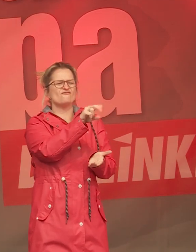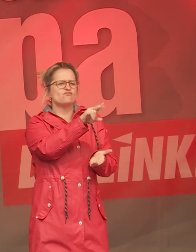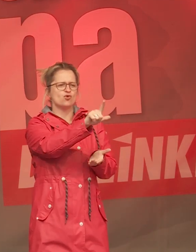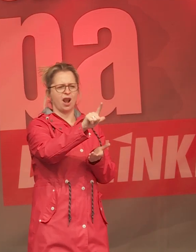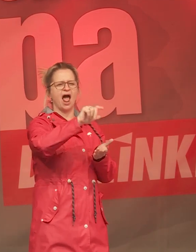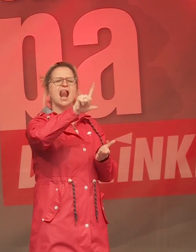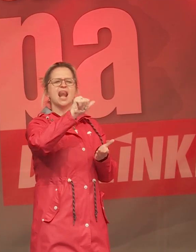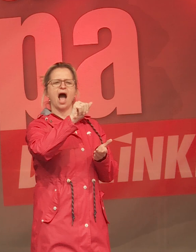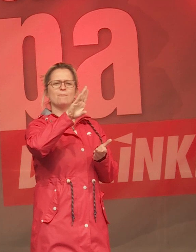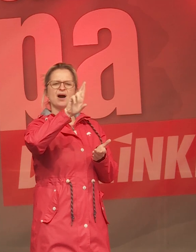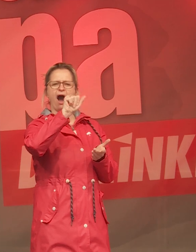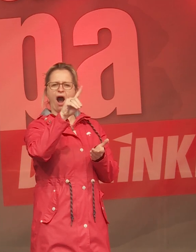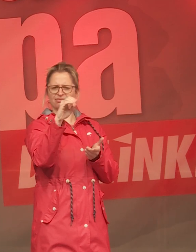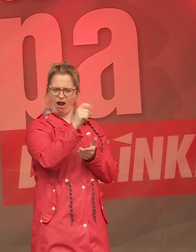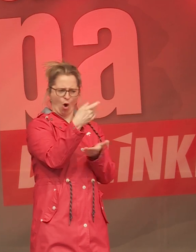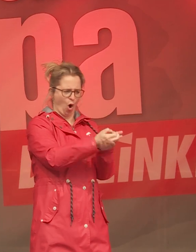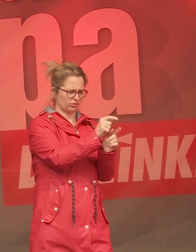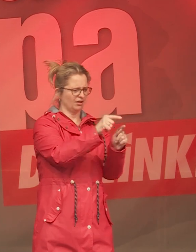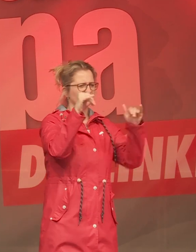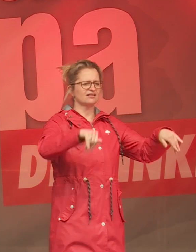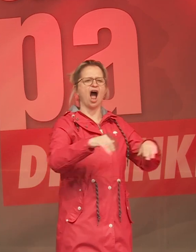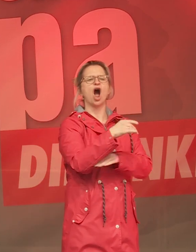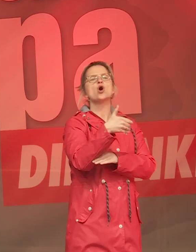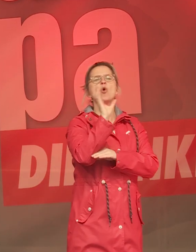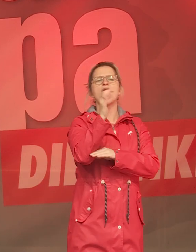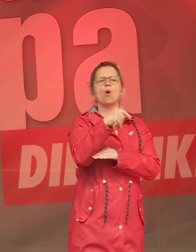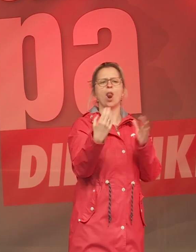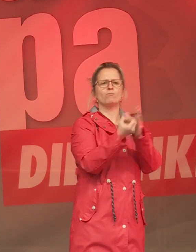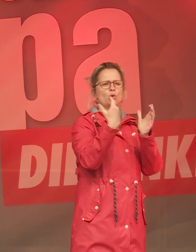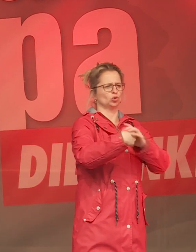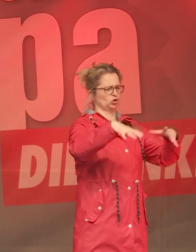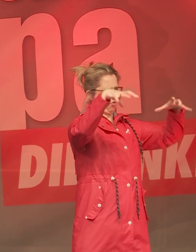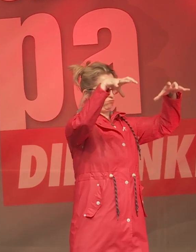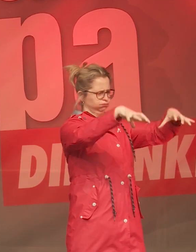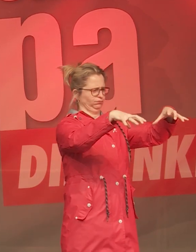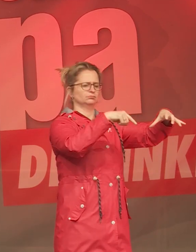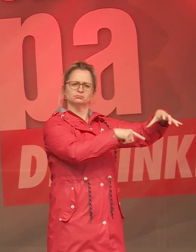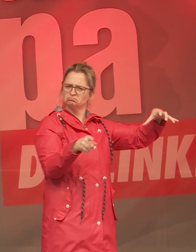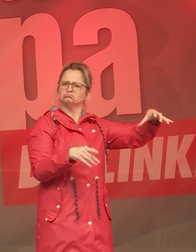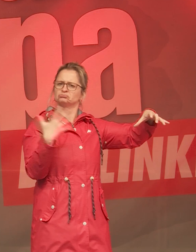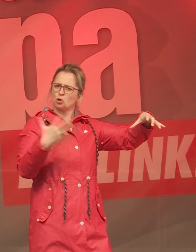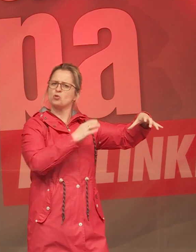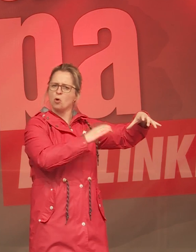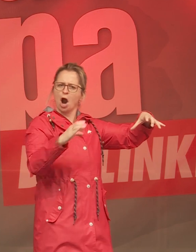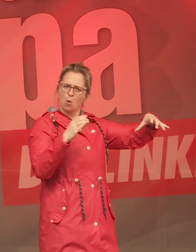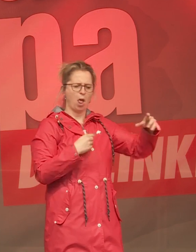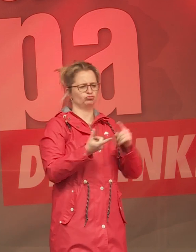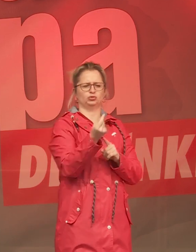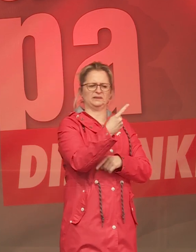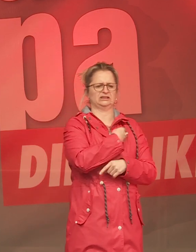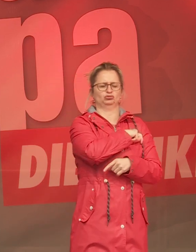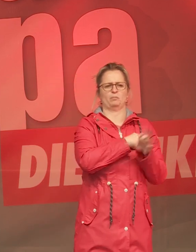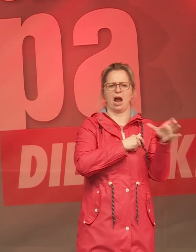Fuenlabrara war eine Coca-Cola-Produktionsstätte. Das war in Spanien die produktivste Coca-Cola-Anlage,